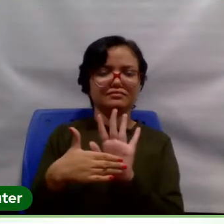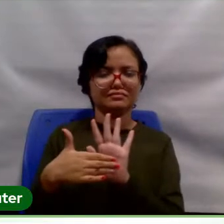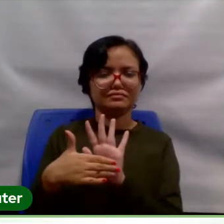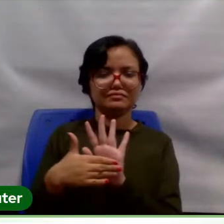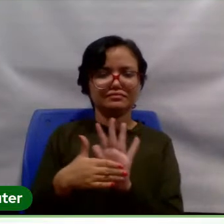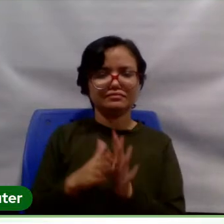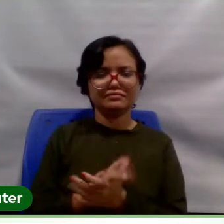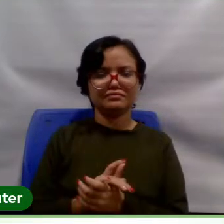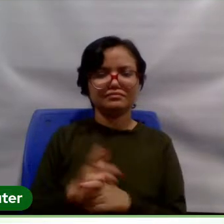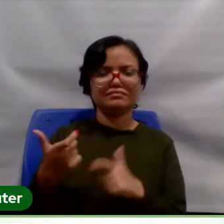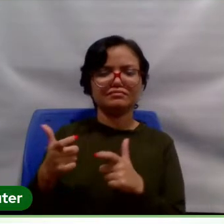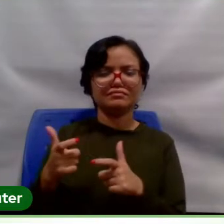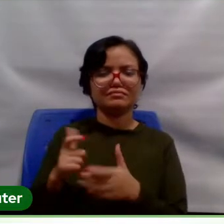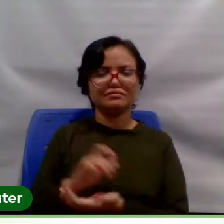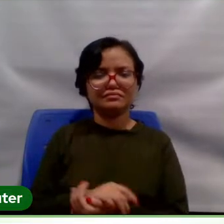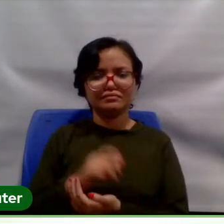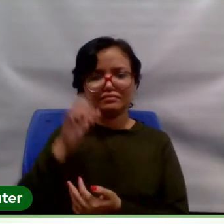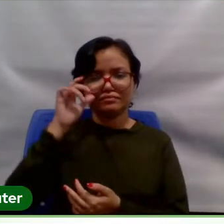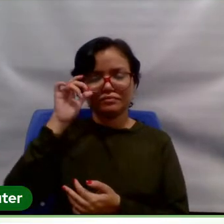disse, da onde?